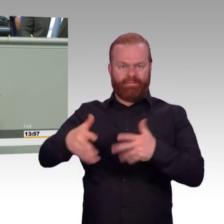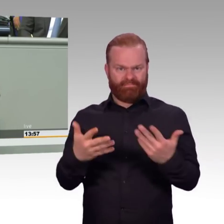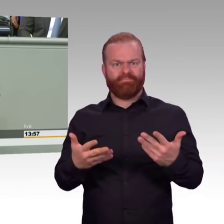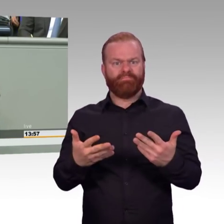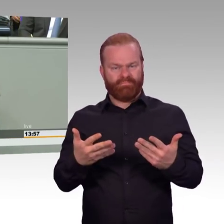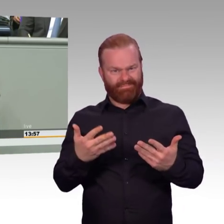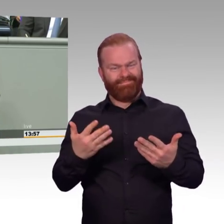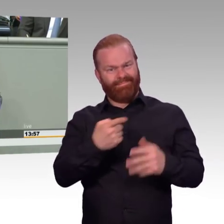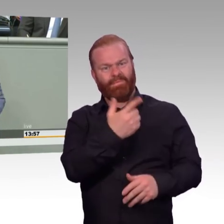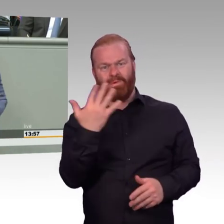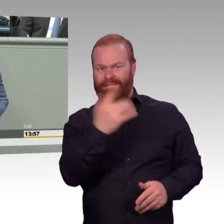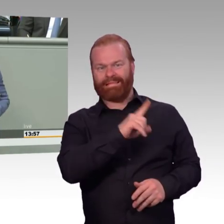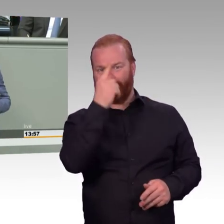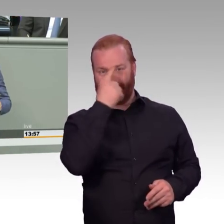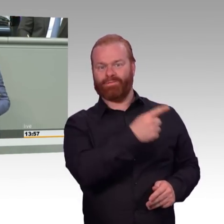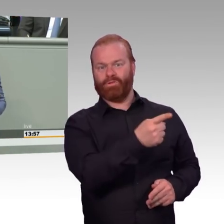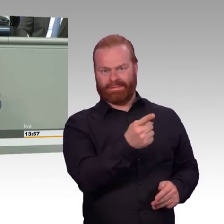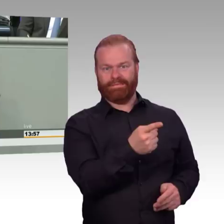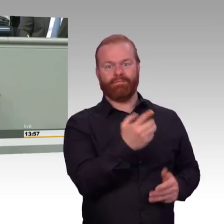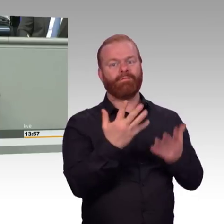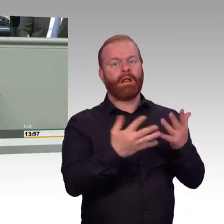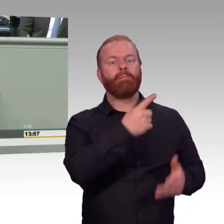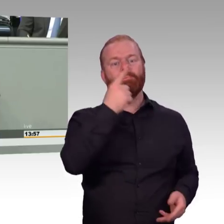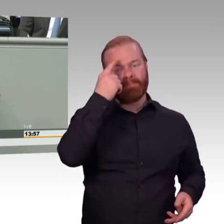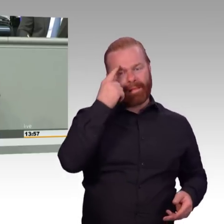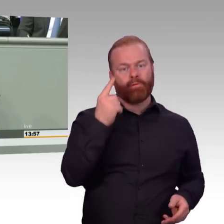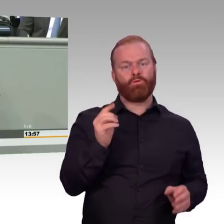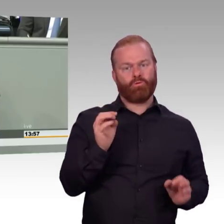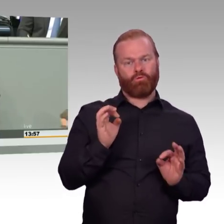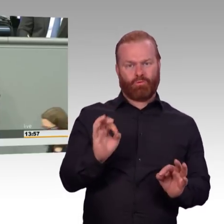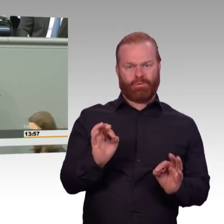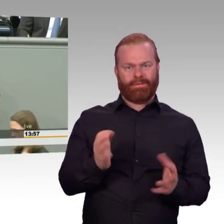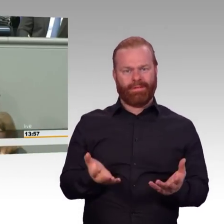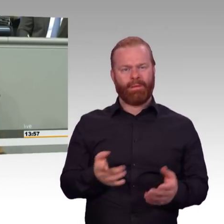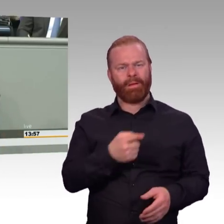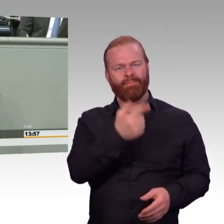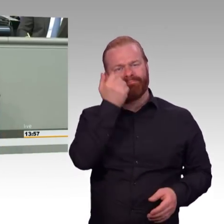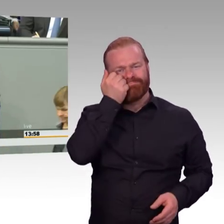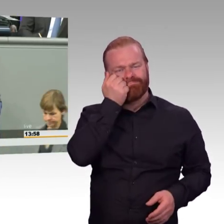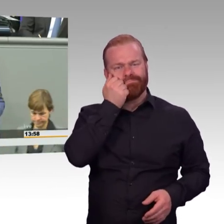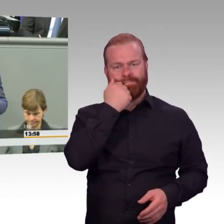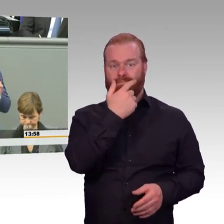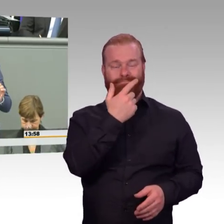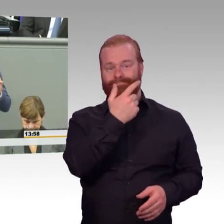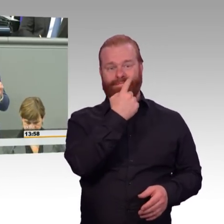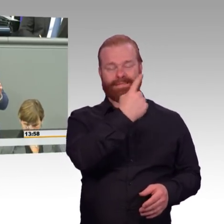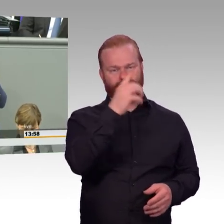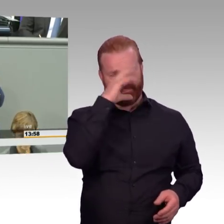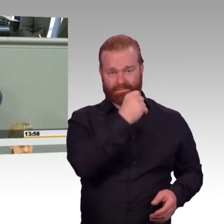Ich habe nichts gegen Idealismus, Ökologie und ganzheitliches Denken. Das sind gute deutsche Traditionen, zu denen wir uns auch